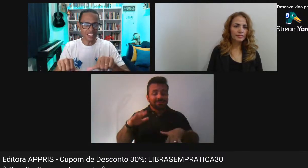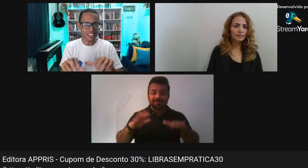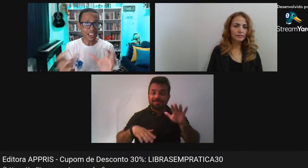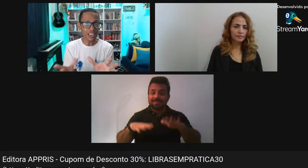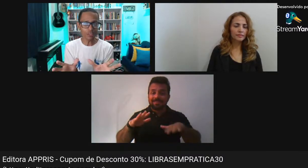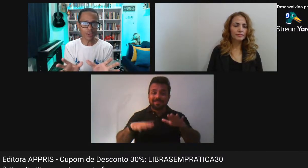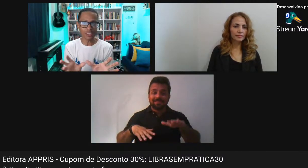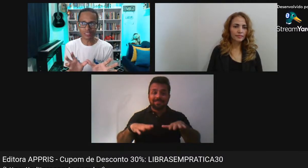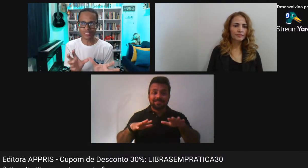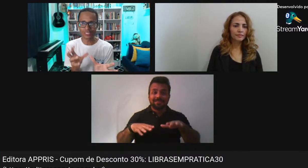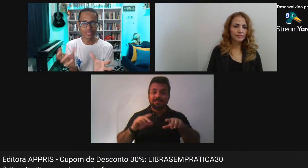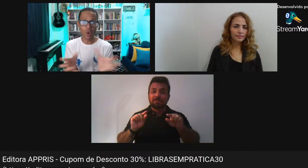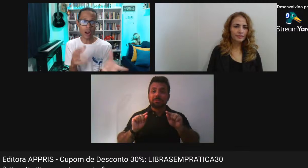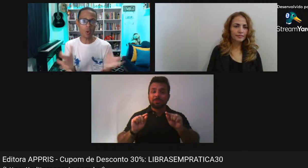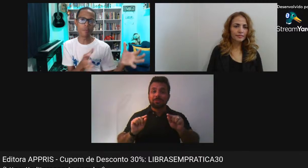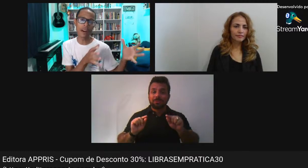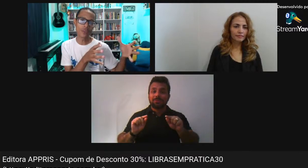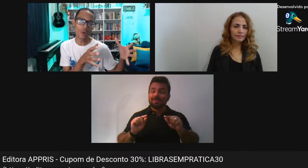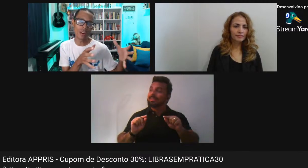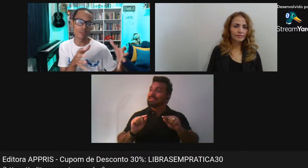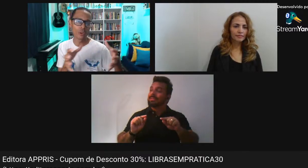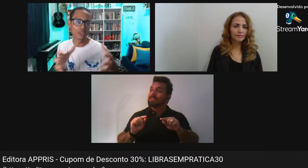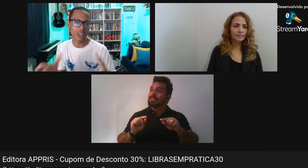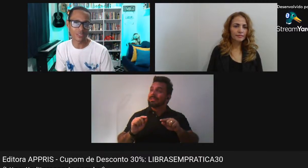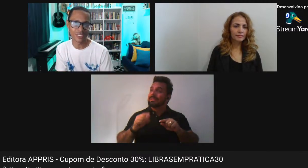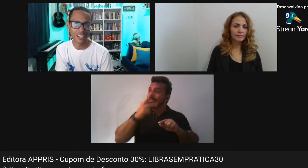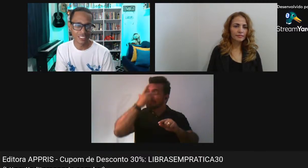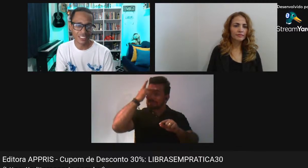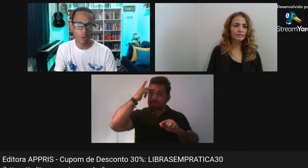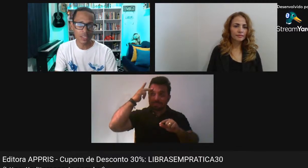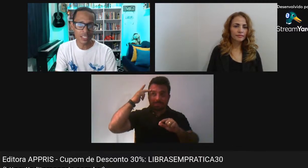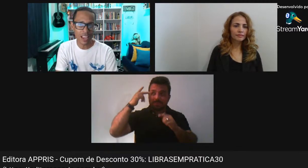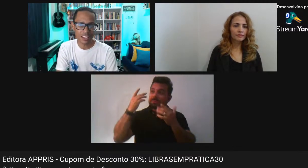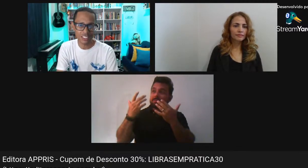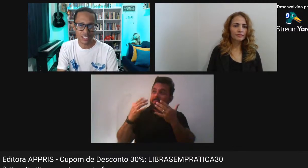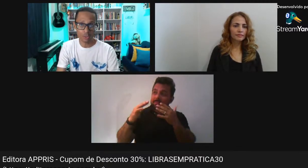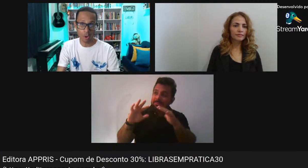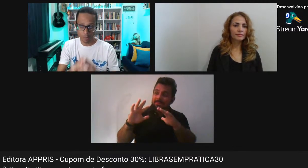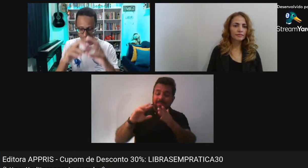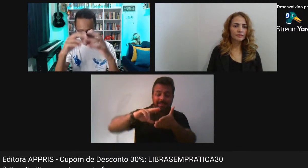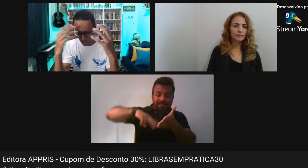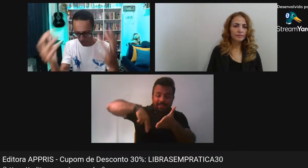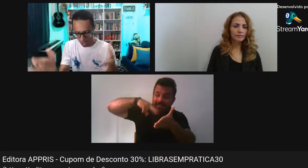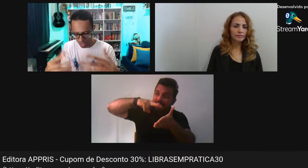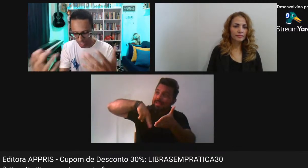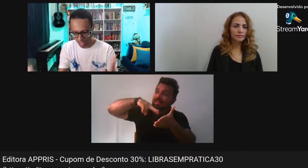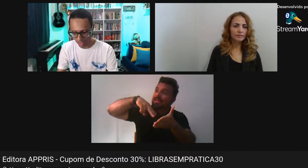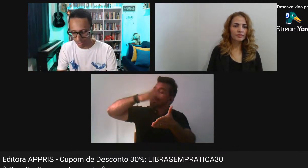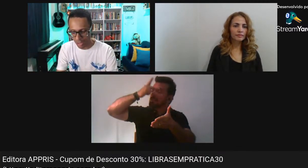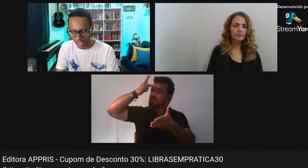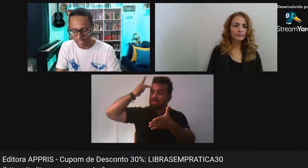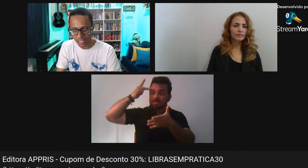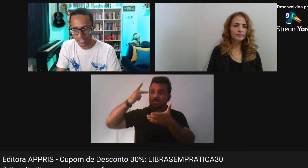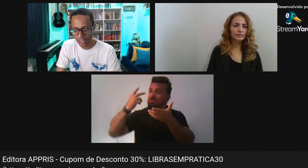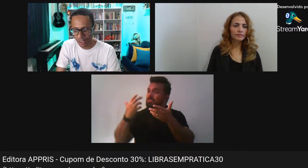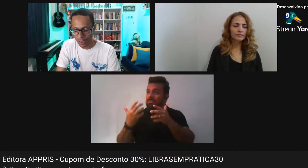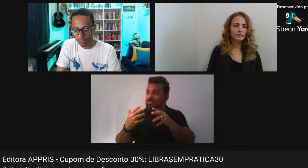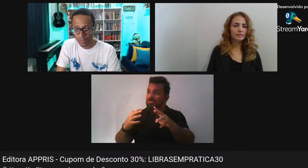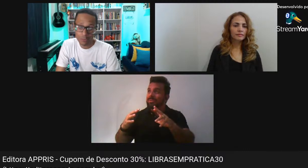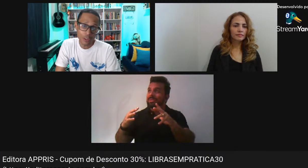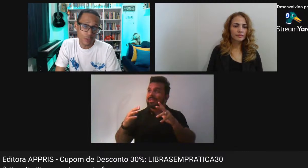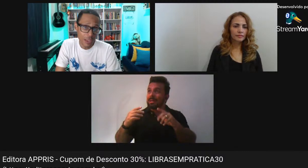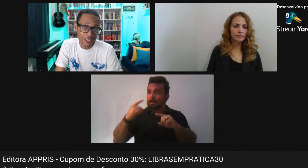decadência Terrível Não acompanhou A evolução Da humanidade De forma Tecnológica Médica